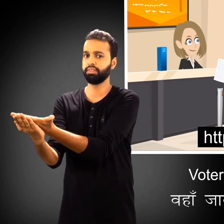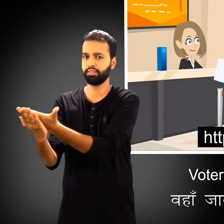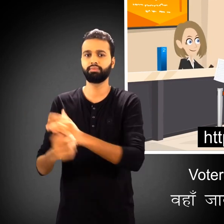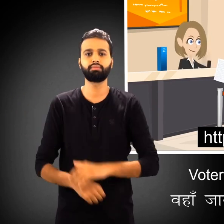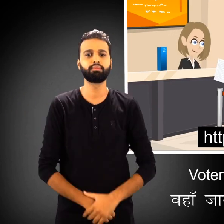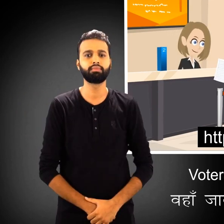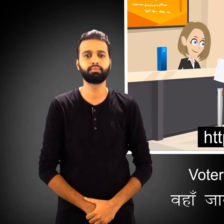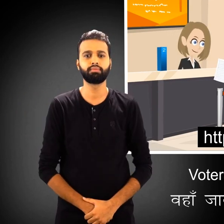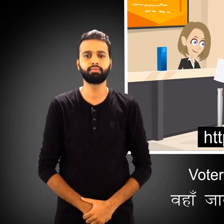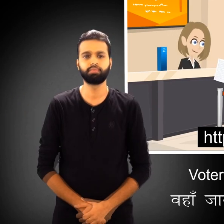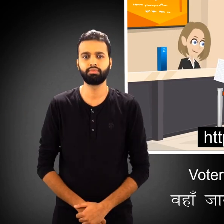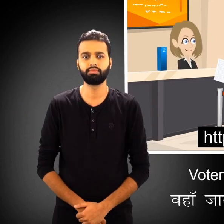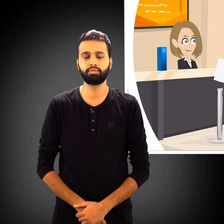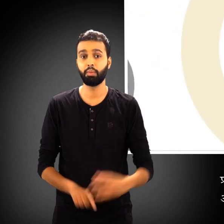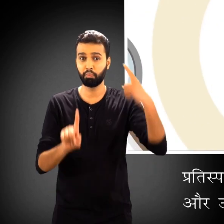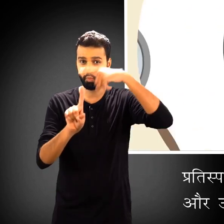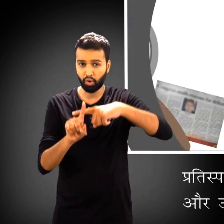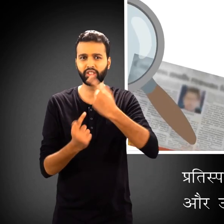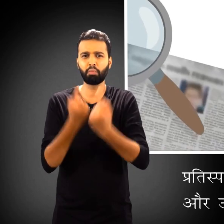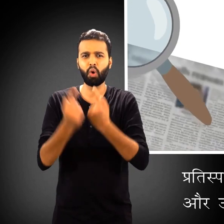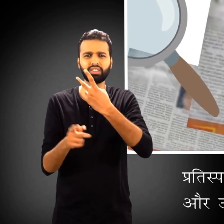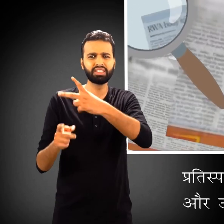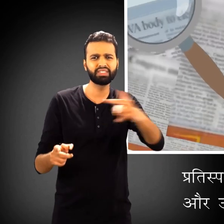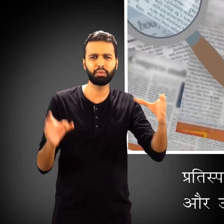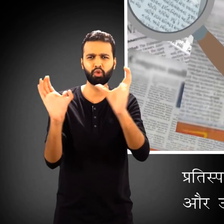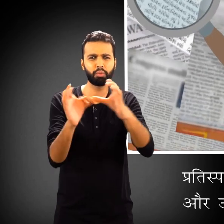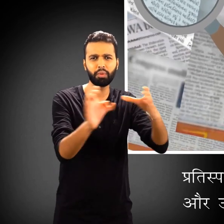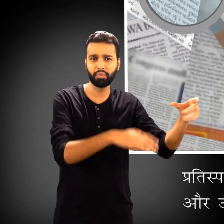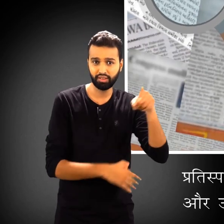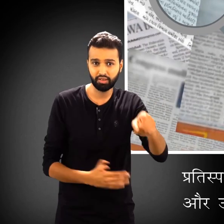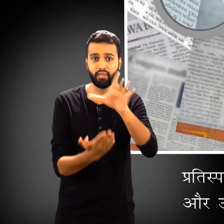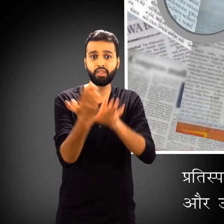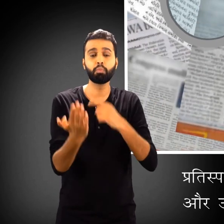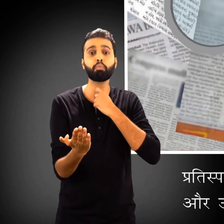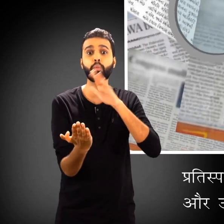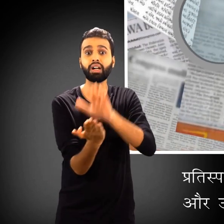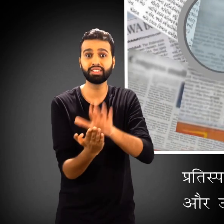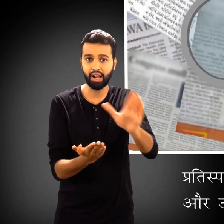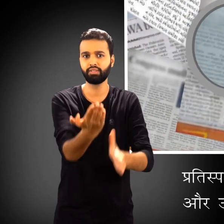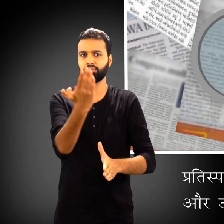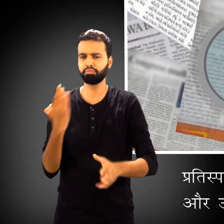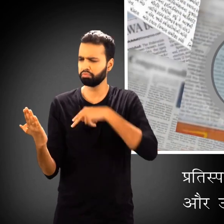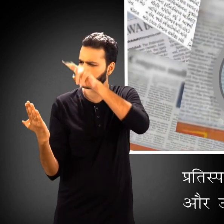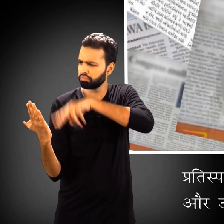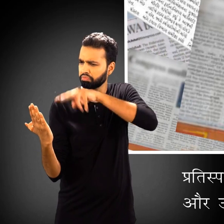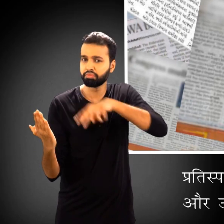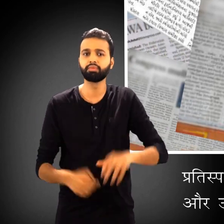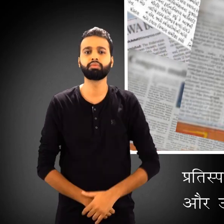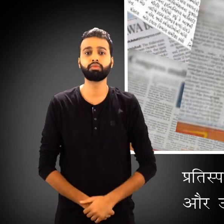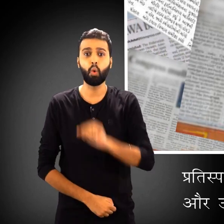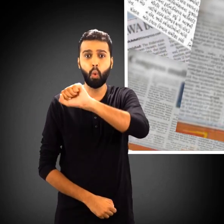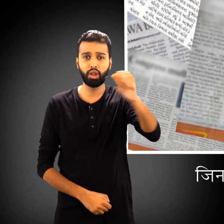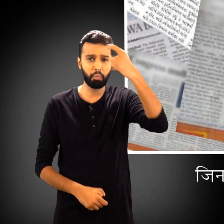पता लगा कर वहाँ जाकर फॉर्म छे भरकर वहीं जमा करें प्रतिसपर्धी राजनेतिक पार्टियों, उमीदवारों और उनकी घोषना पत्रों का भी